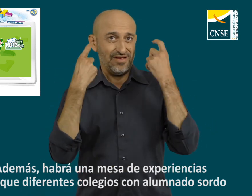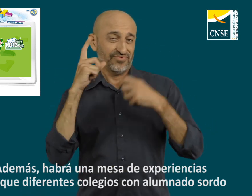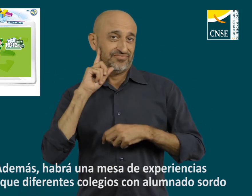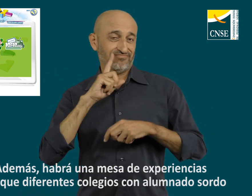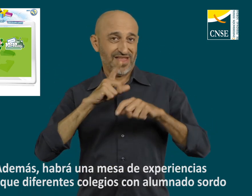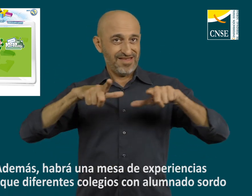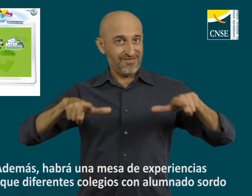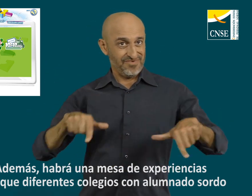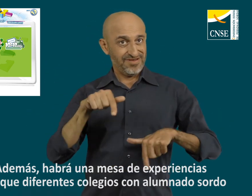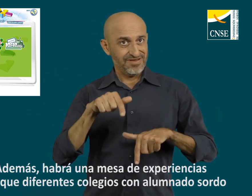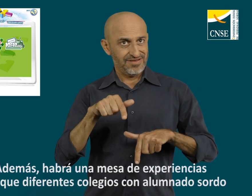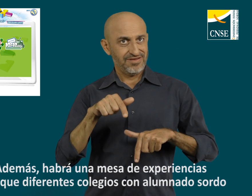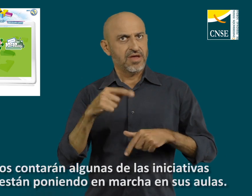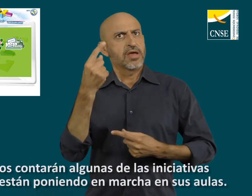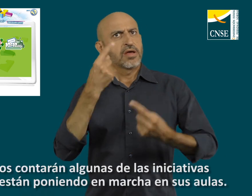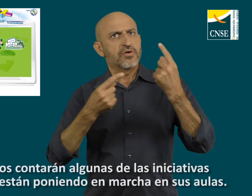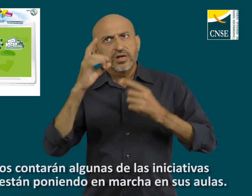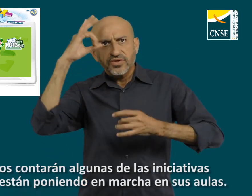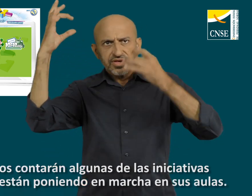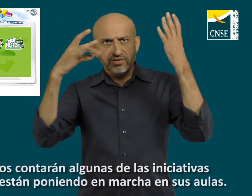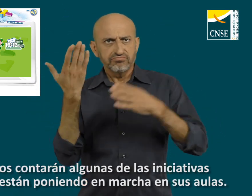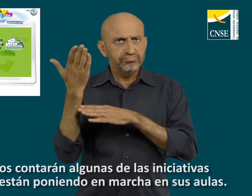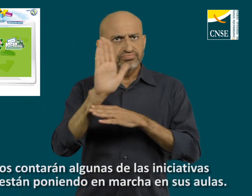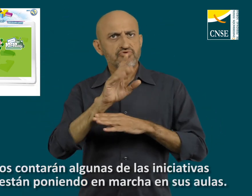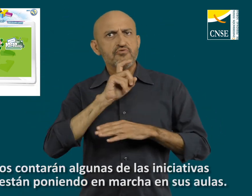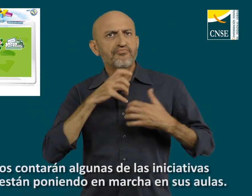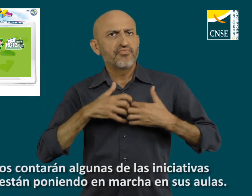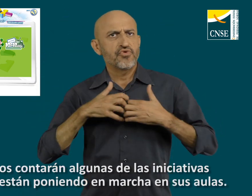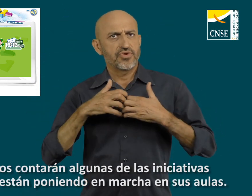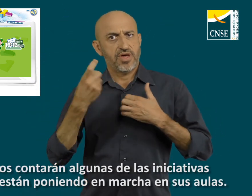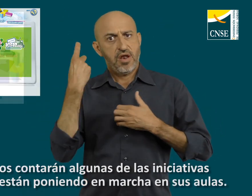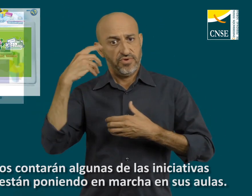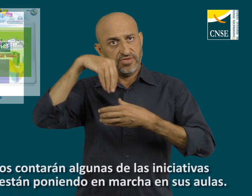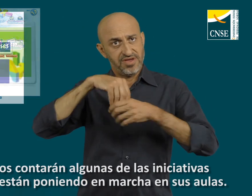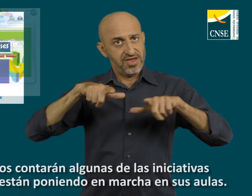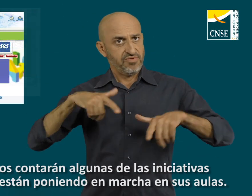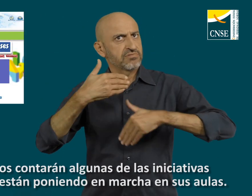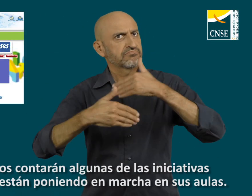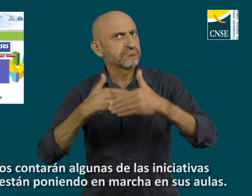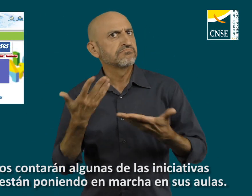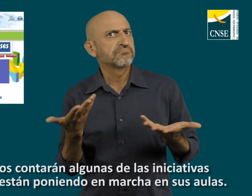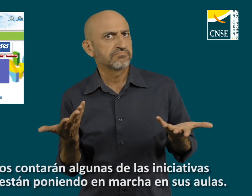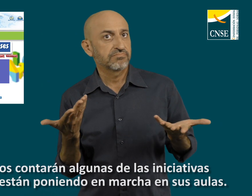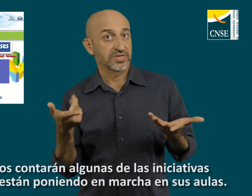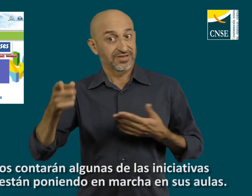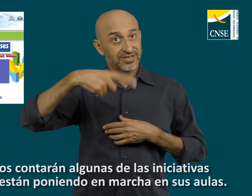nos contarán algunas de las iniciativas que están poniendo actualmente en marcha en sus aulas.